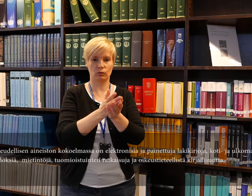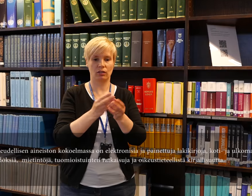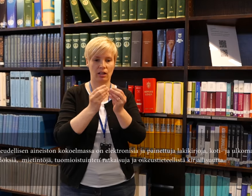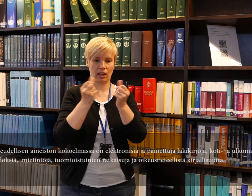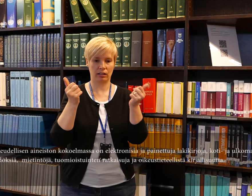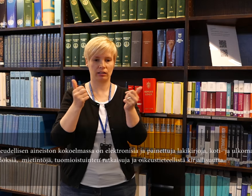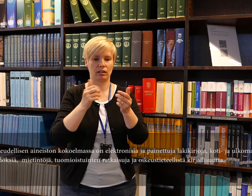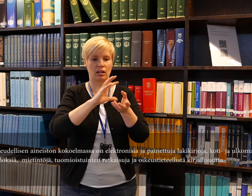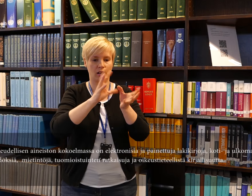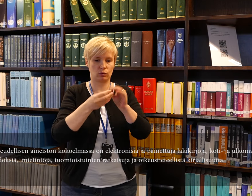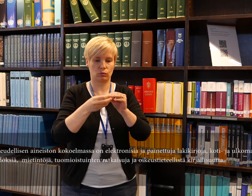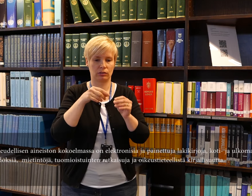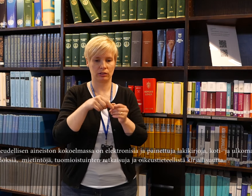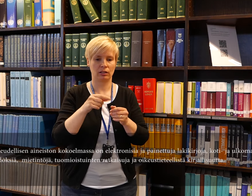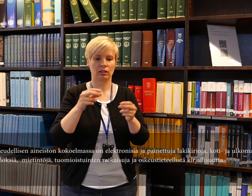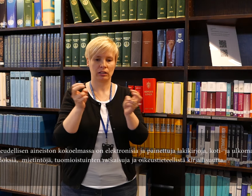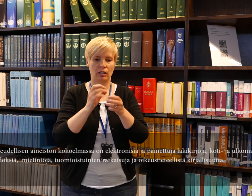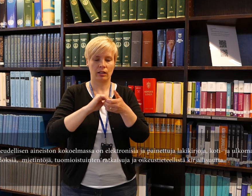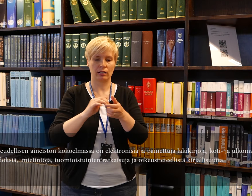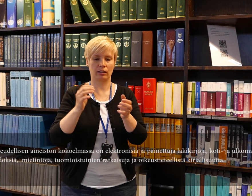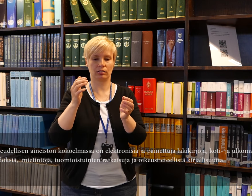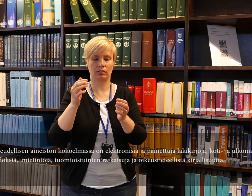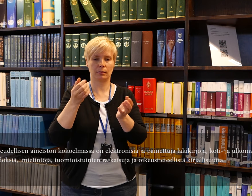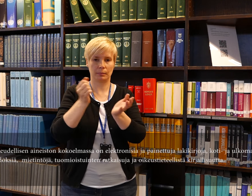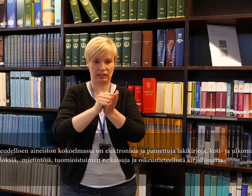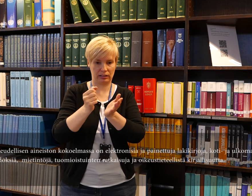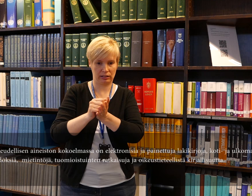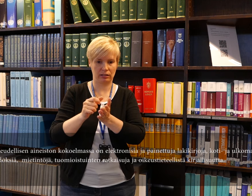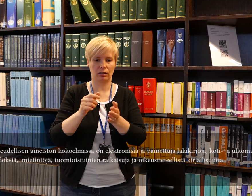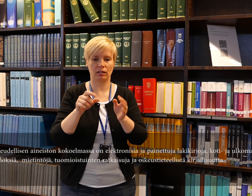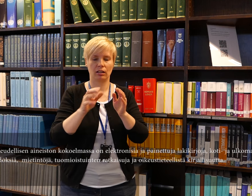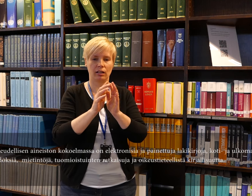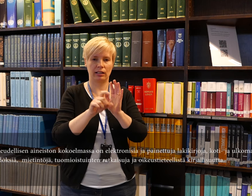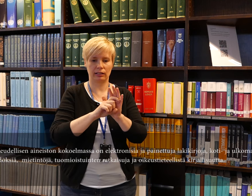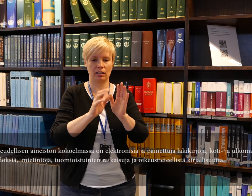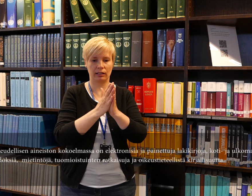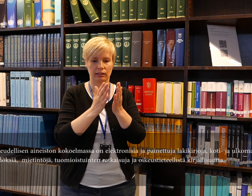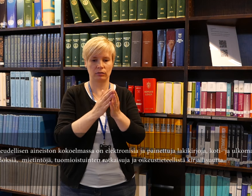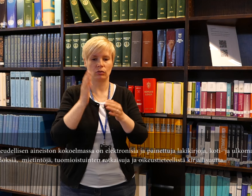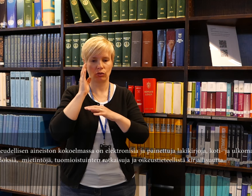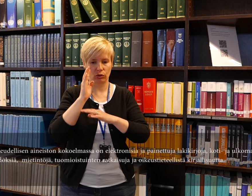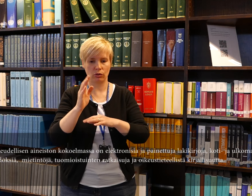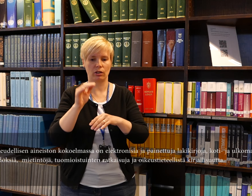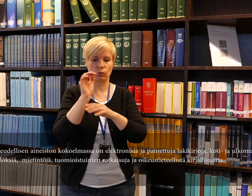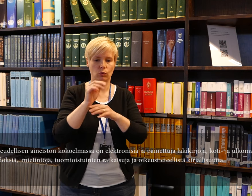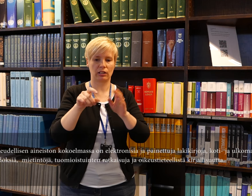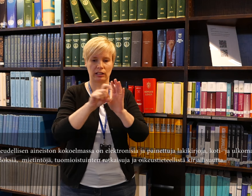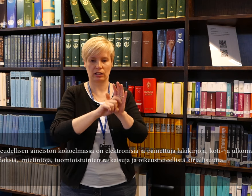Oikeudellisen aineiston kokoelmassa on elektronisia ja painettuja lakikirjoja, koti- ja ulkomaisia säädöksiä,